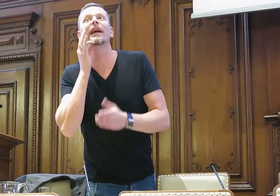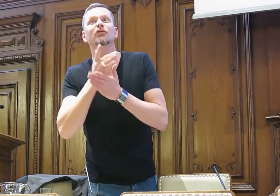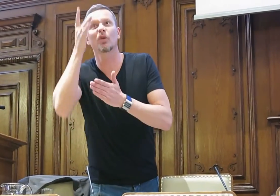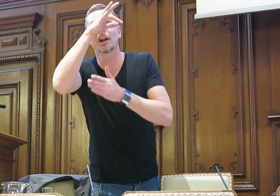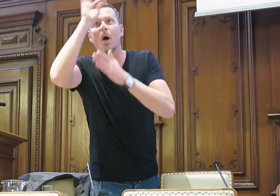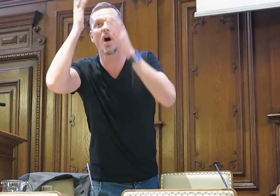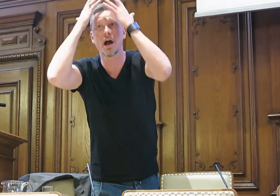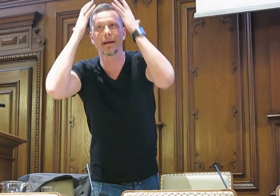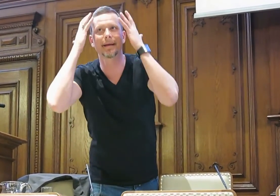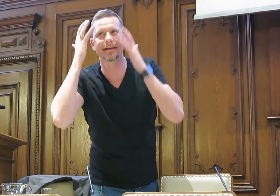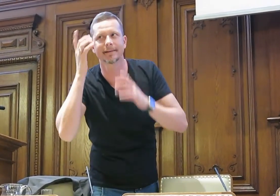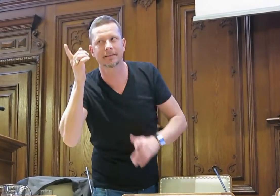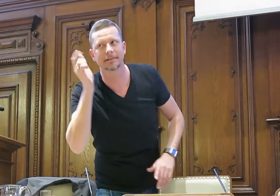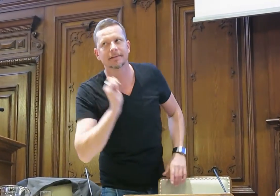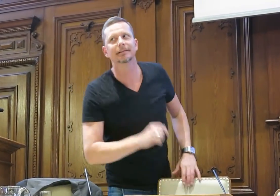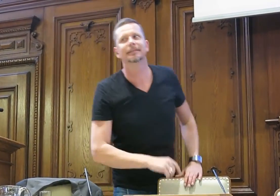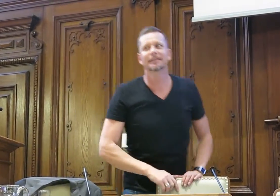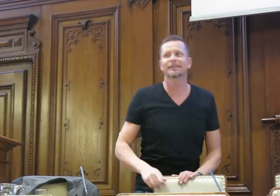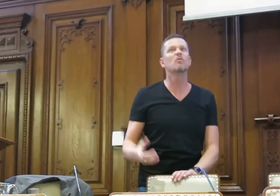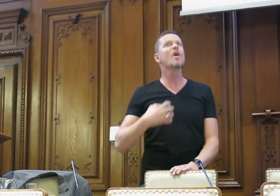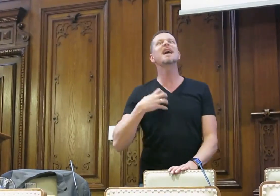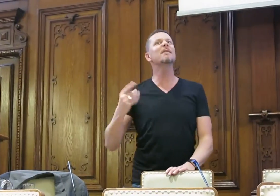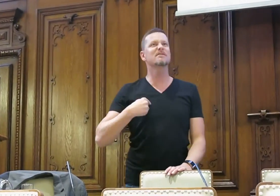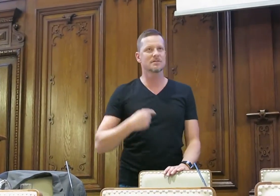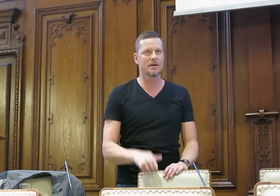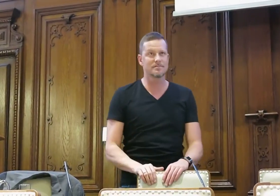Deswegen ist meine liebe Kollegin auch schon so weit, dass sie Trauerhörer hat.